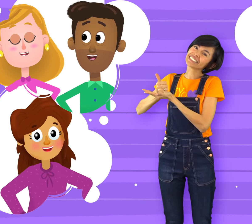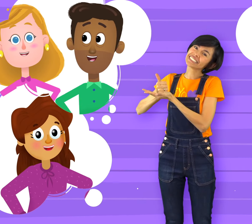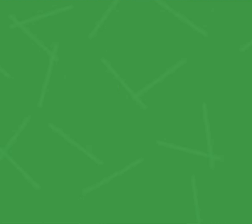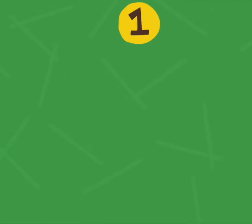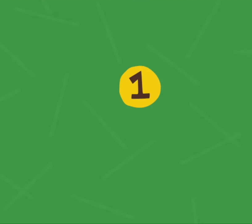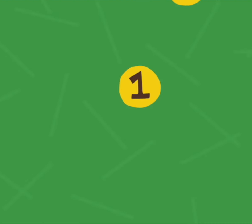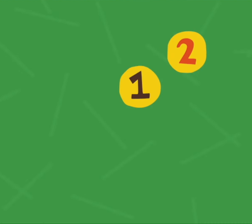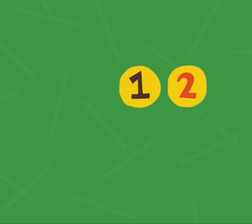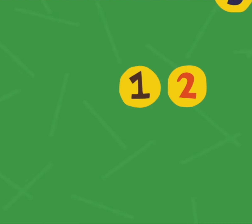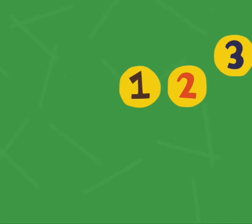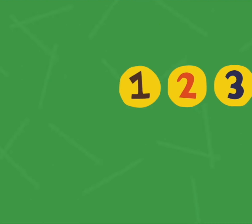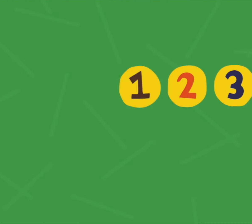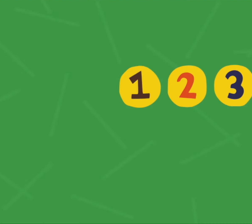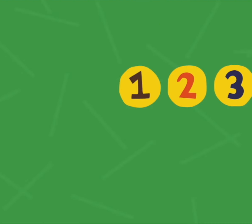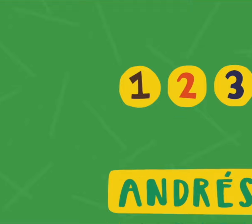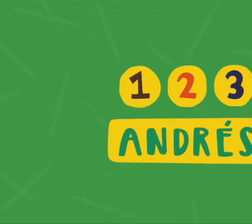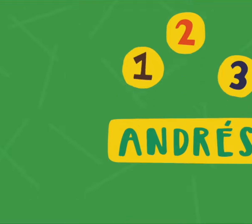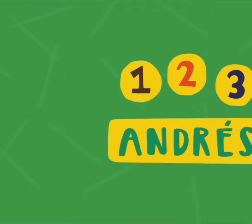Uno, dos, tres, andres.